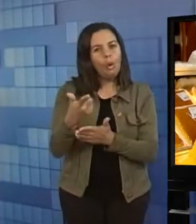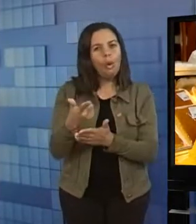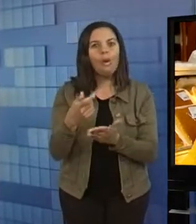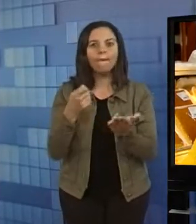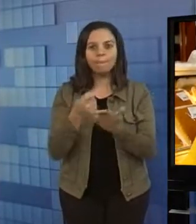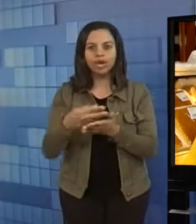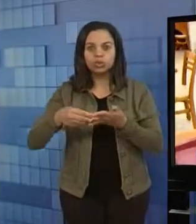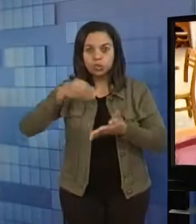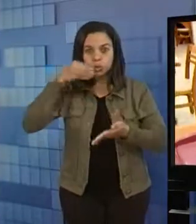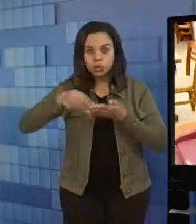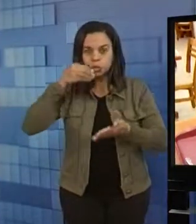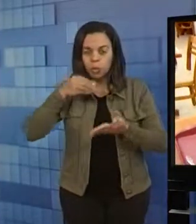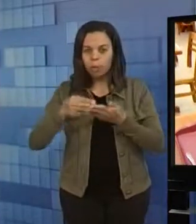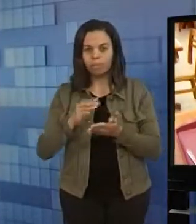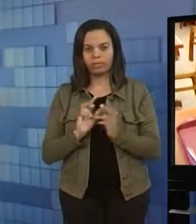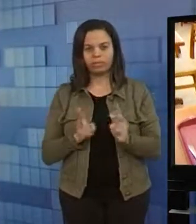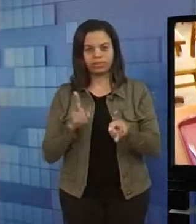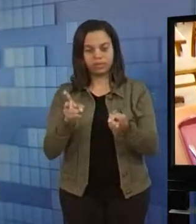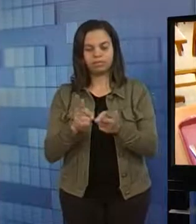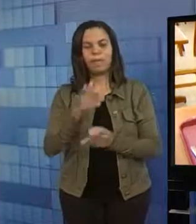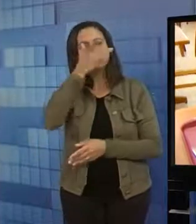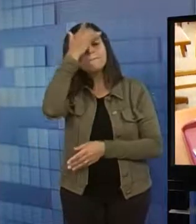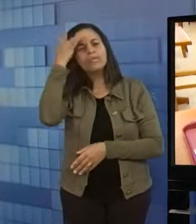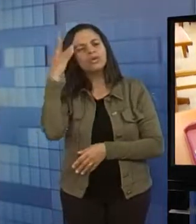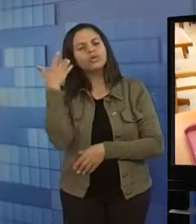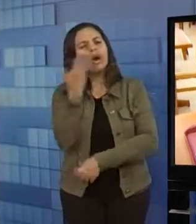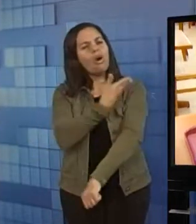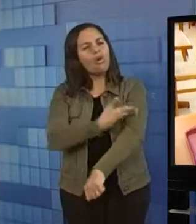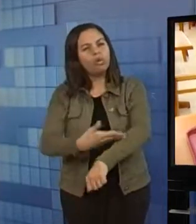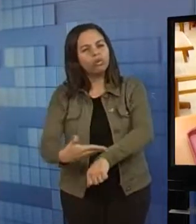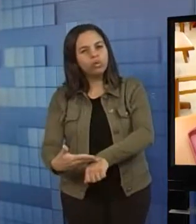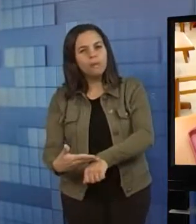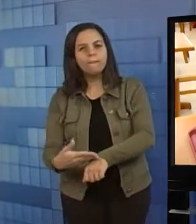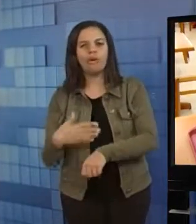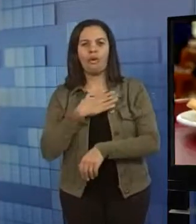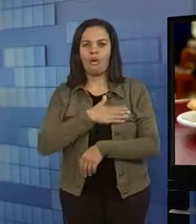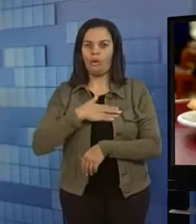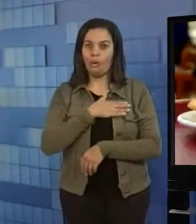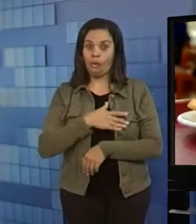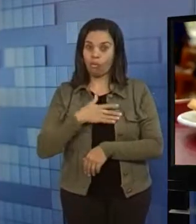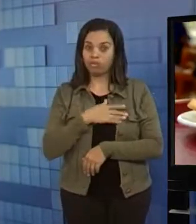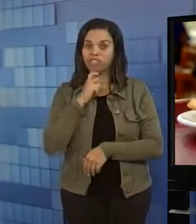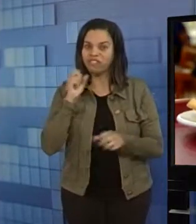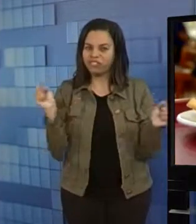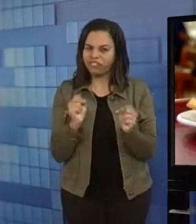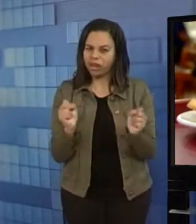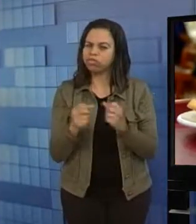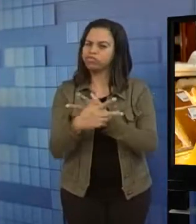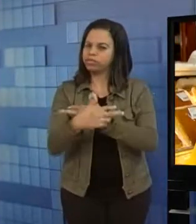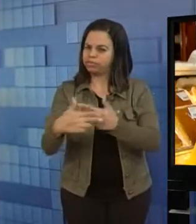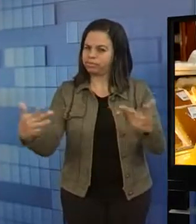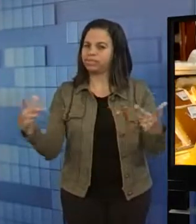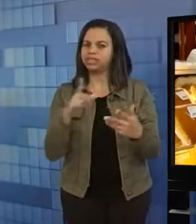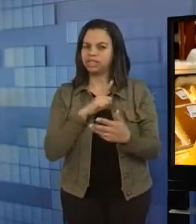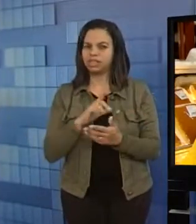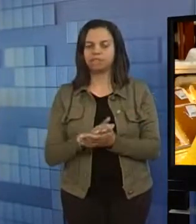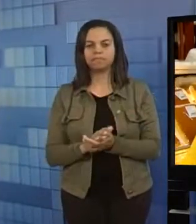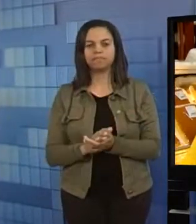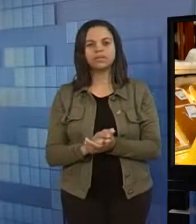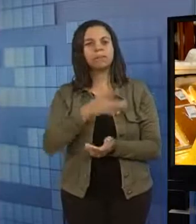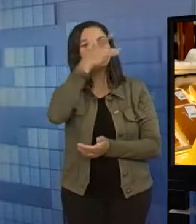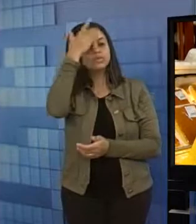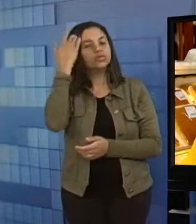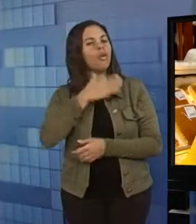sendo bastante alto. E para quem costuma consumir esses pratos, no inverno, o cardápio é variado. Os sabores mais